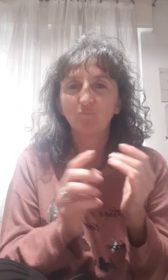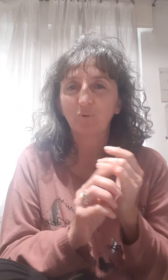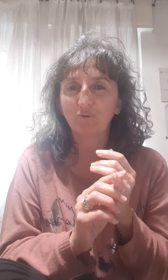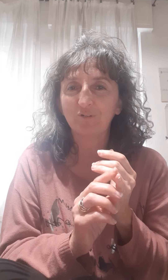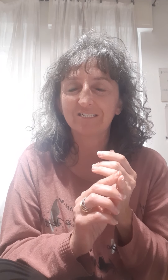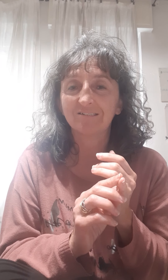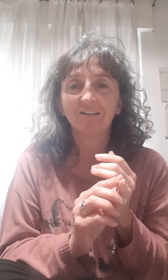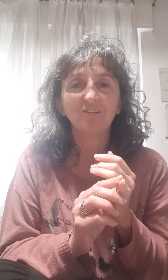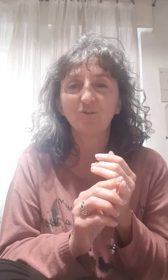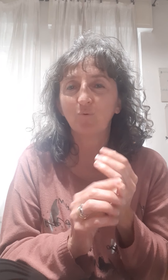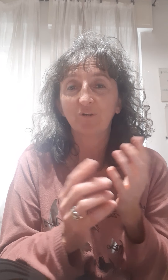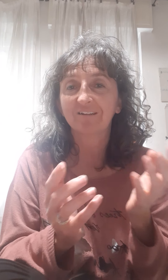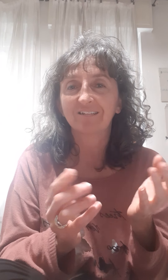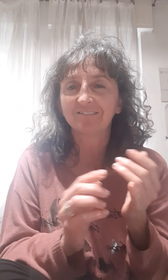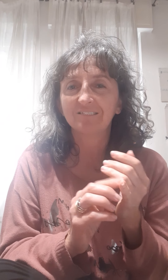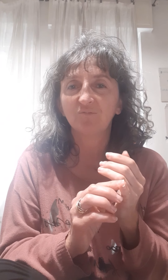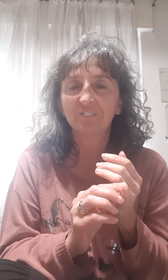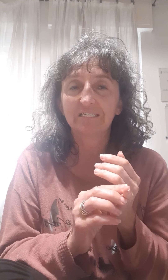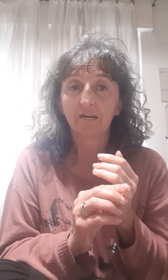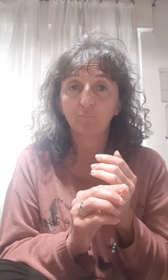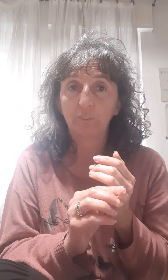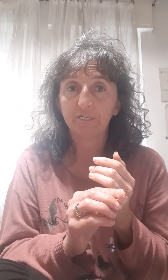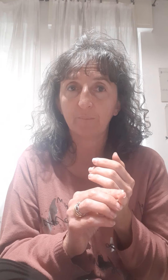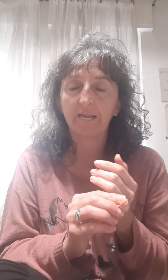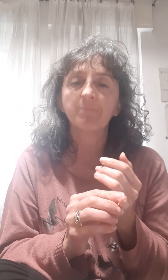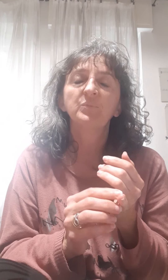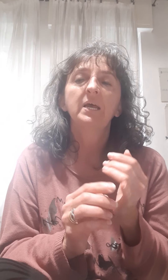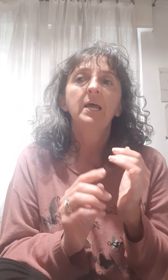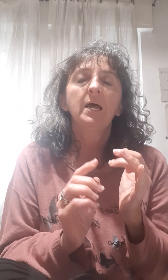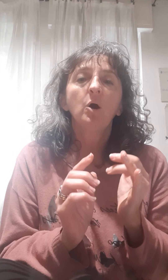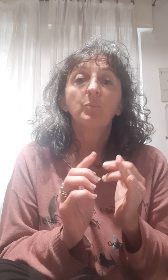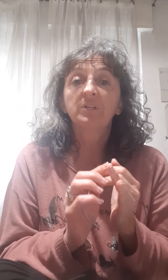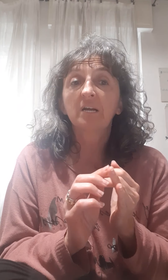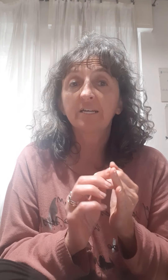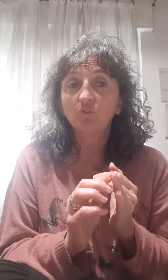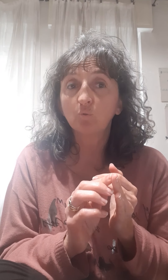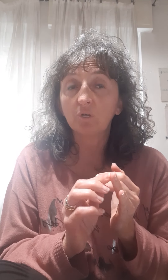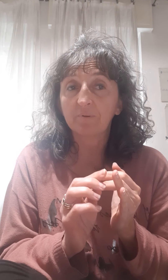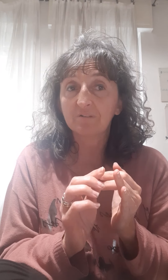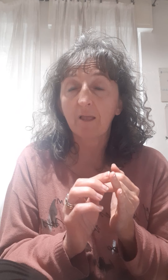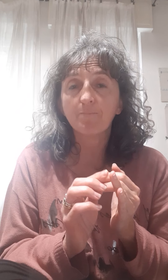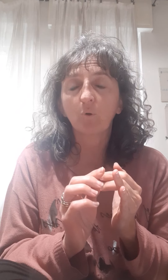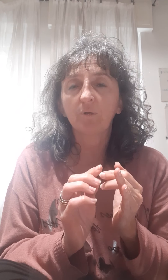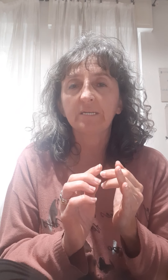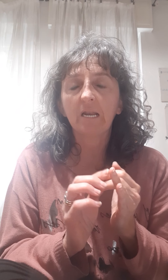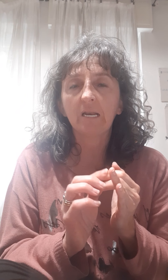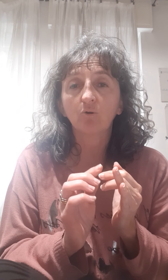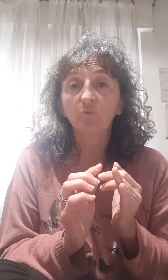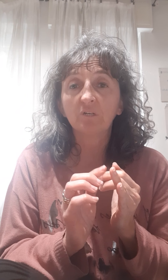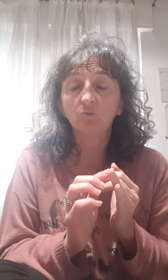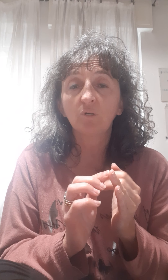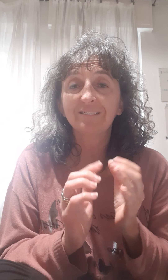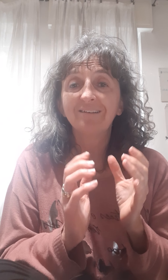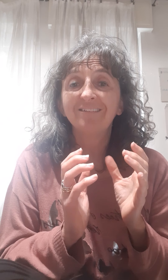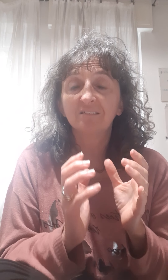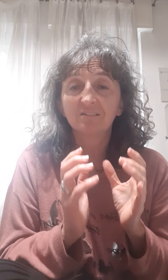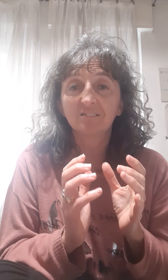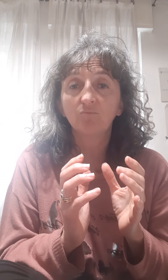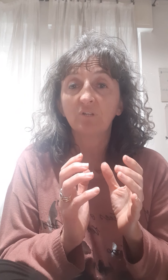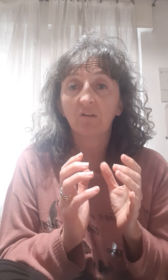un po' di olio essenziale di limone che andrà a disinfettare e pulire bene. Potete anche aggiungere per esempio nel contenitore del detersivo della